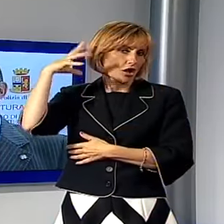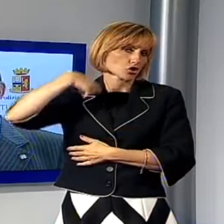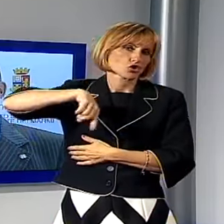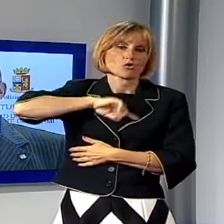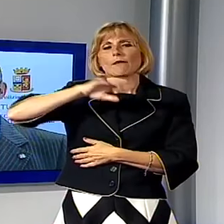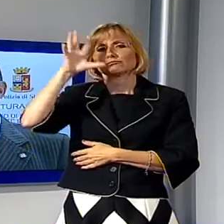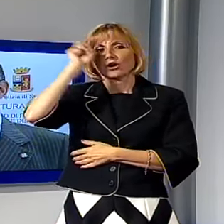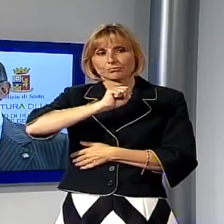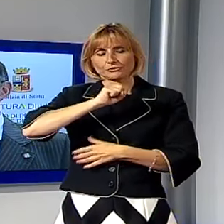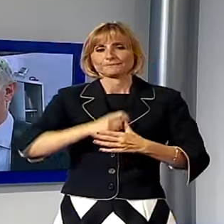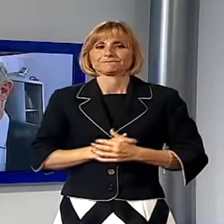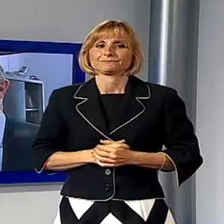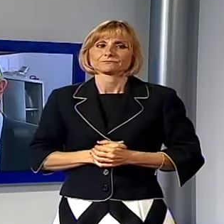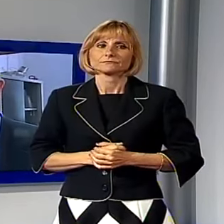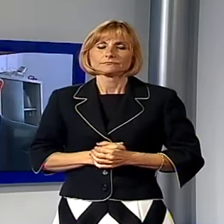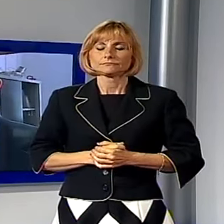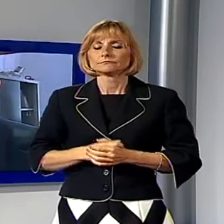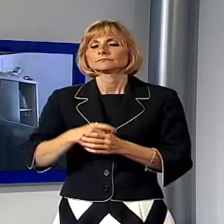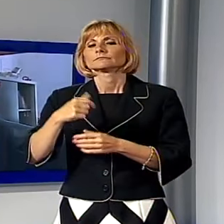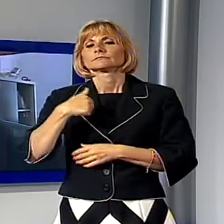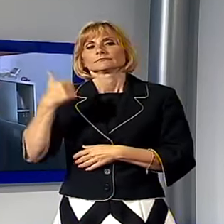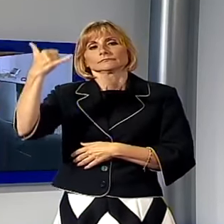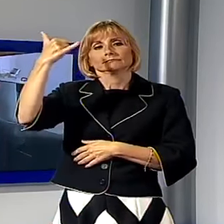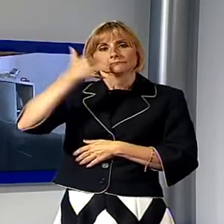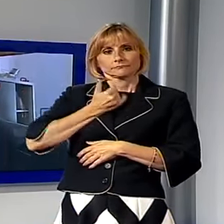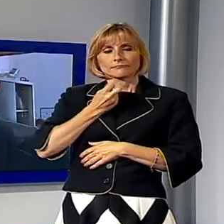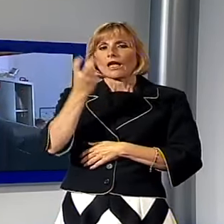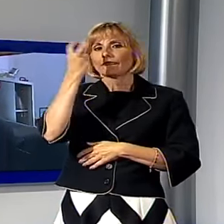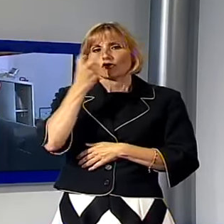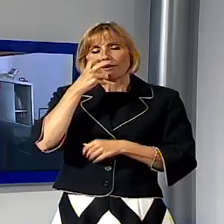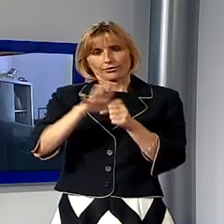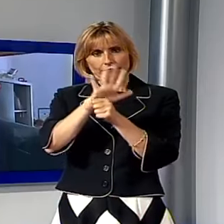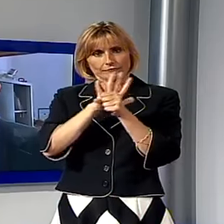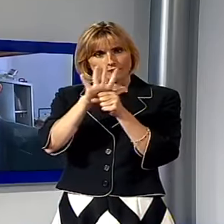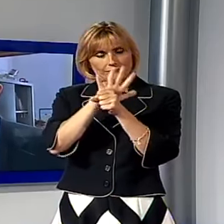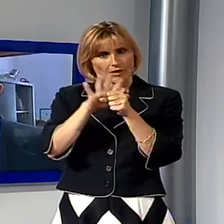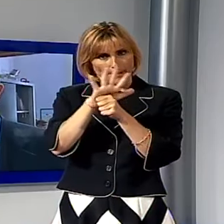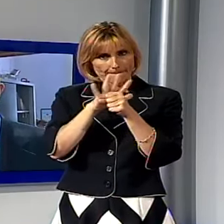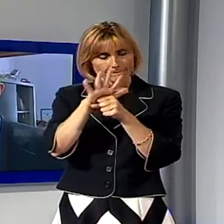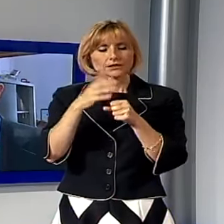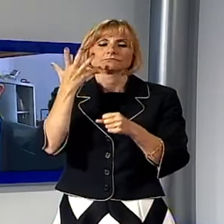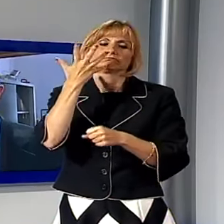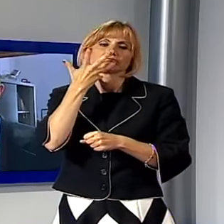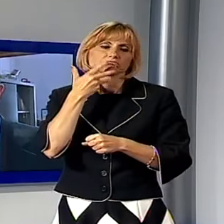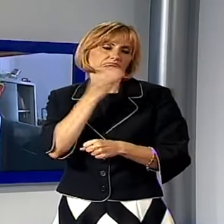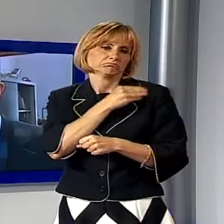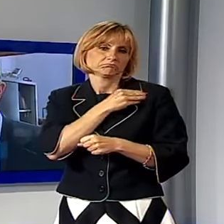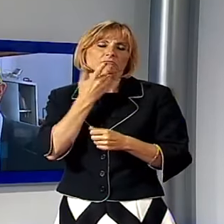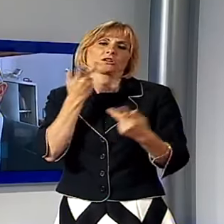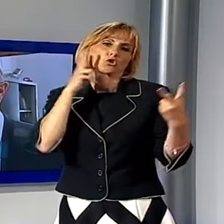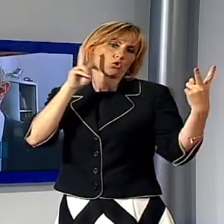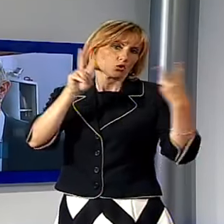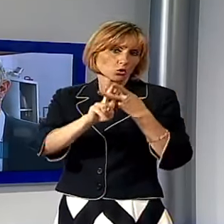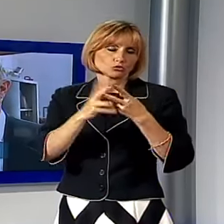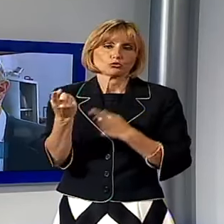sicurezza. Mi ha telefonato l'avvocato della famiglia chiedendomi un incontro che sicuramente domani